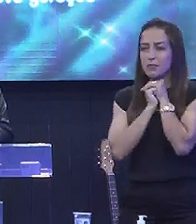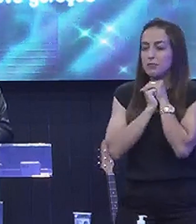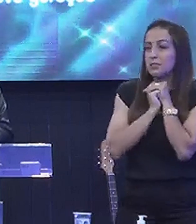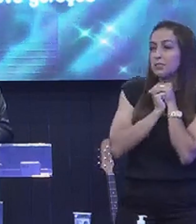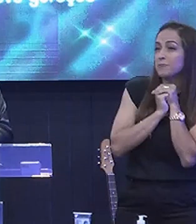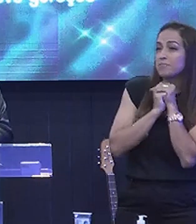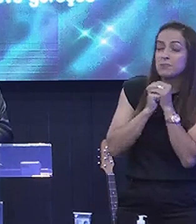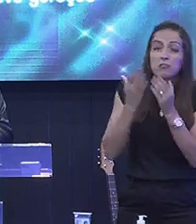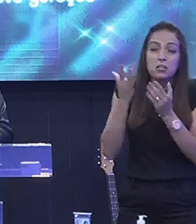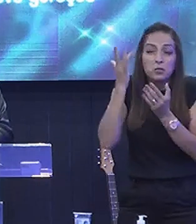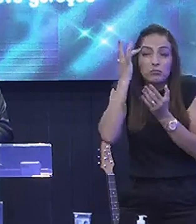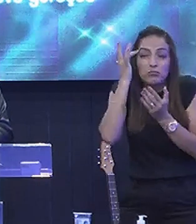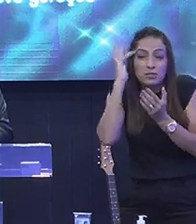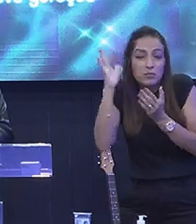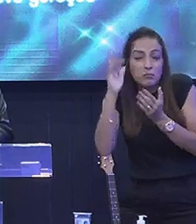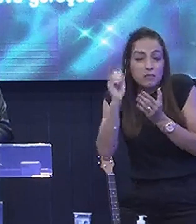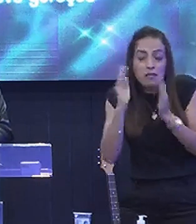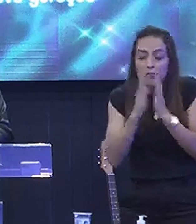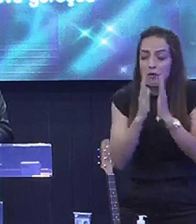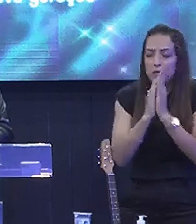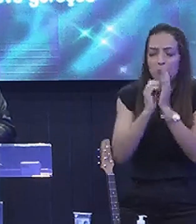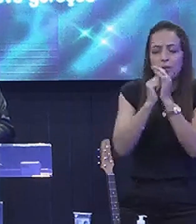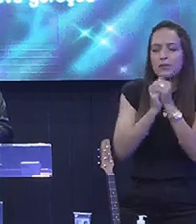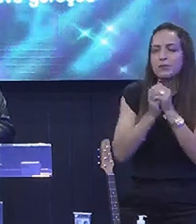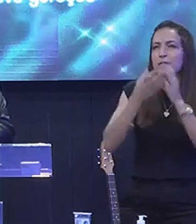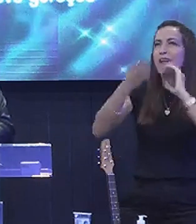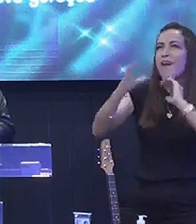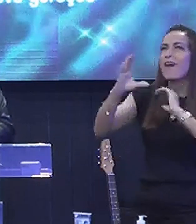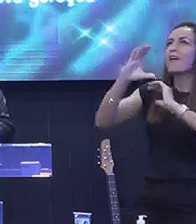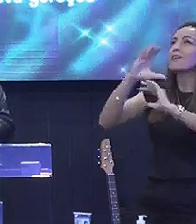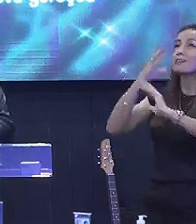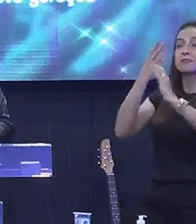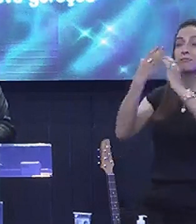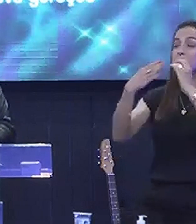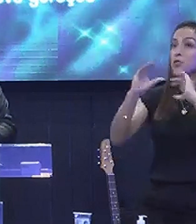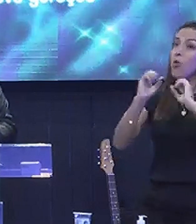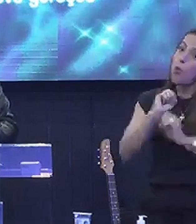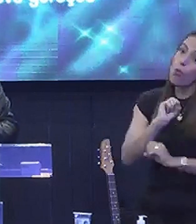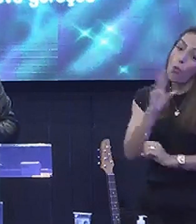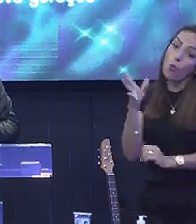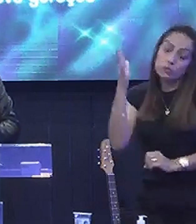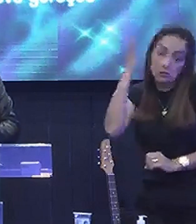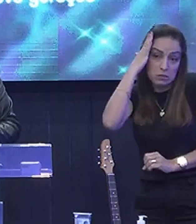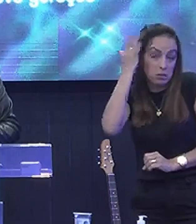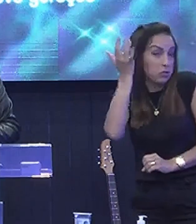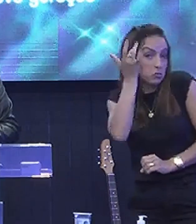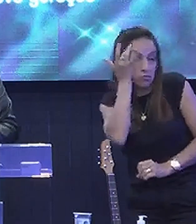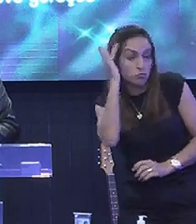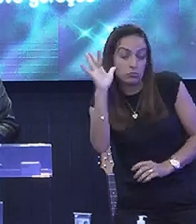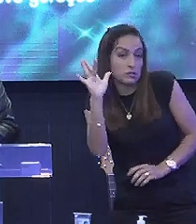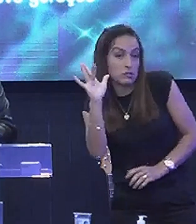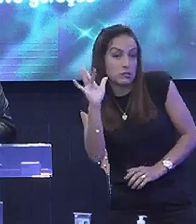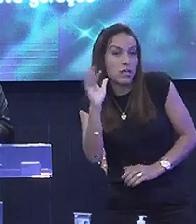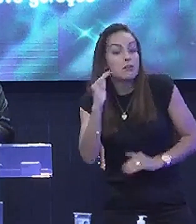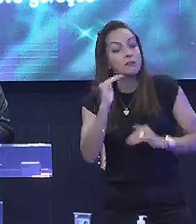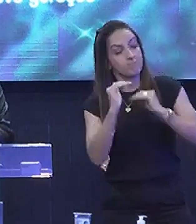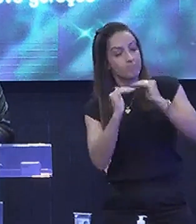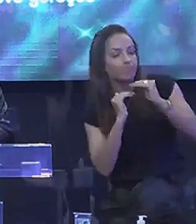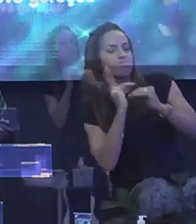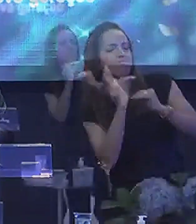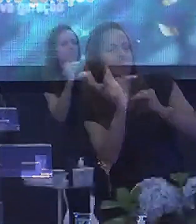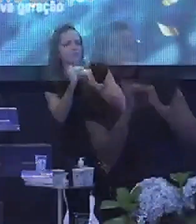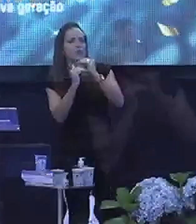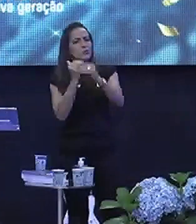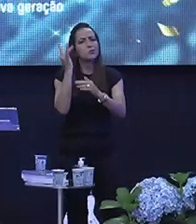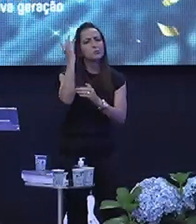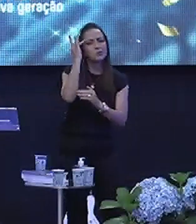saber Ele estava Nessa oração Nessa canção Ou sabendo Não sei Ele estava Desenvolvendo O processo